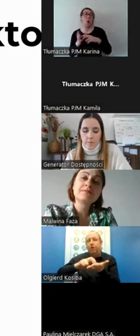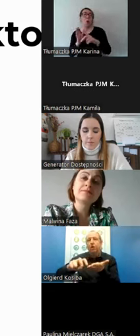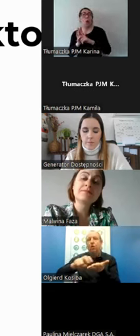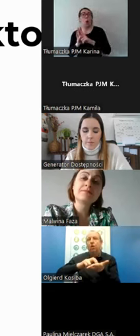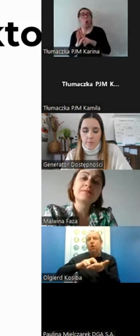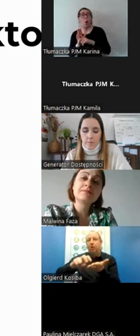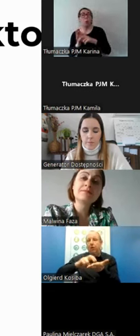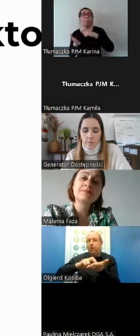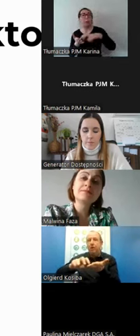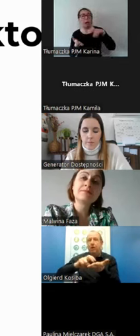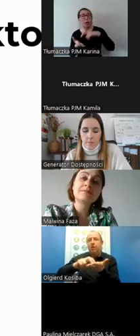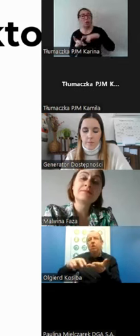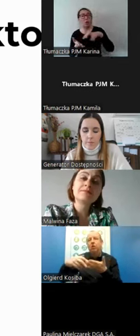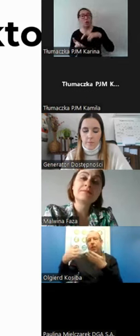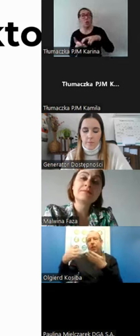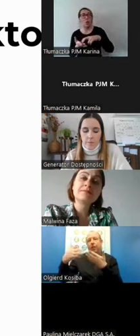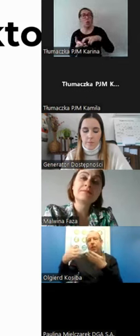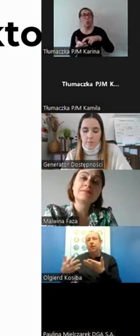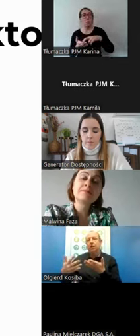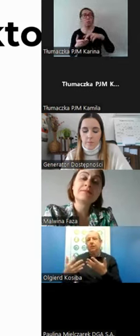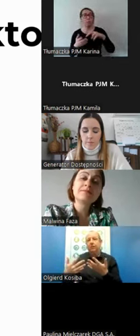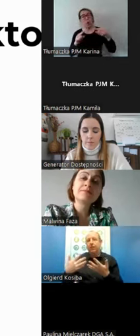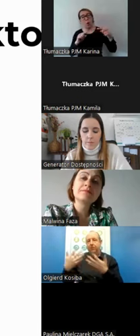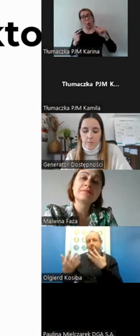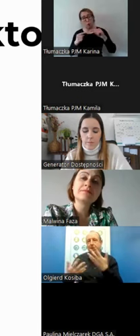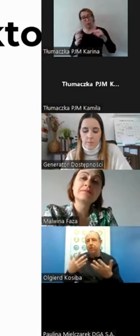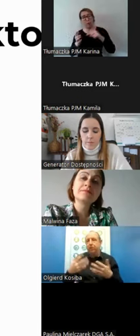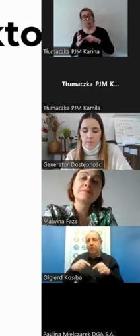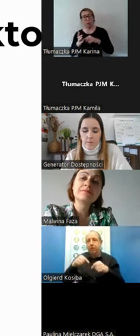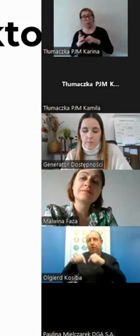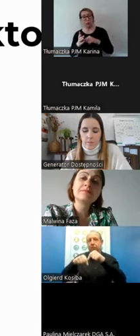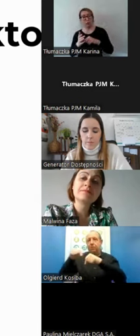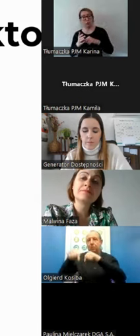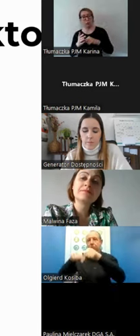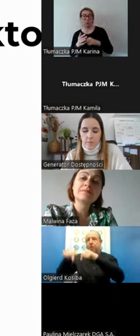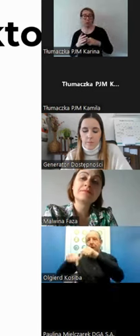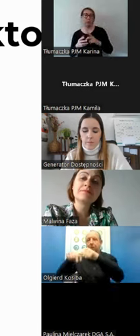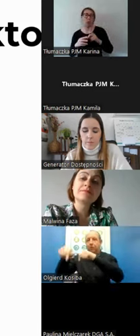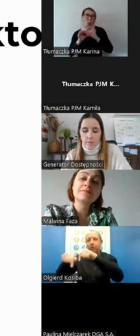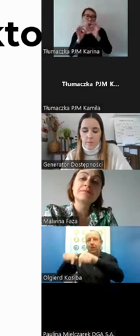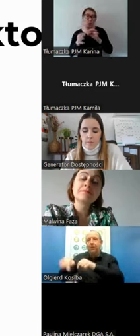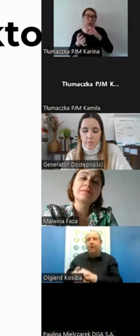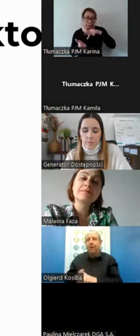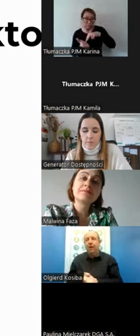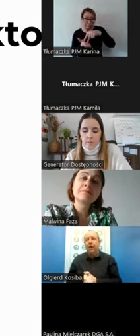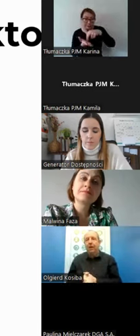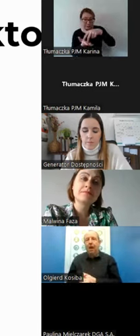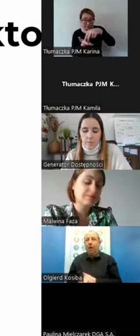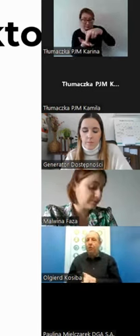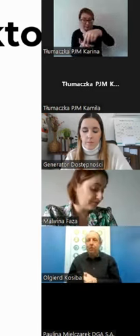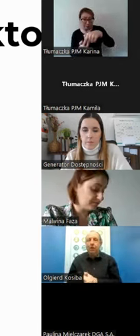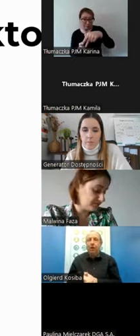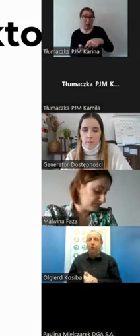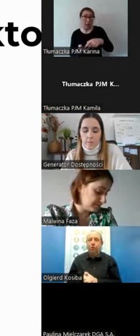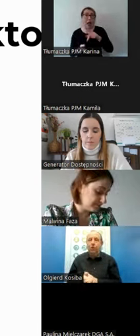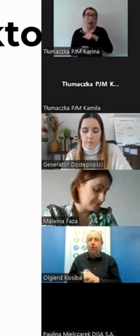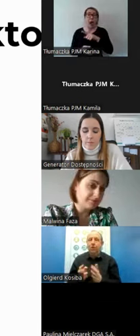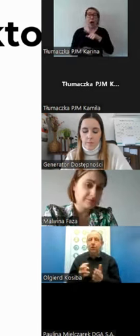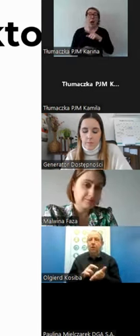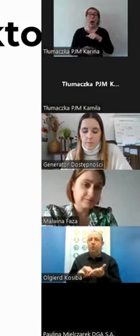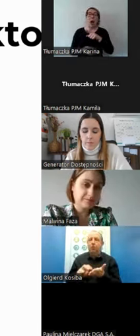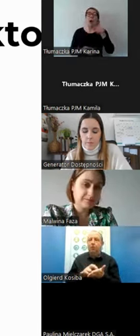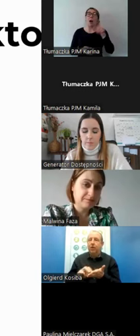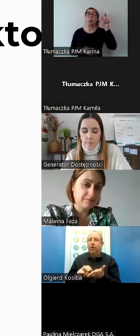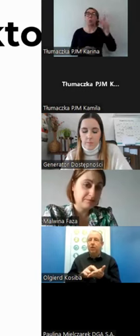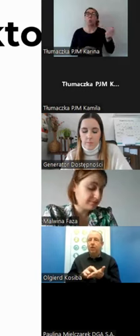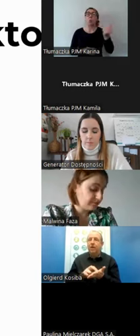pieszo. Czyli taki kontekst fizyczny, który się nóżkami przebieramy. A osoba użyła tego